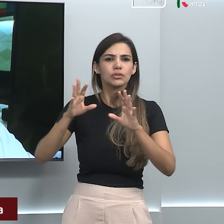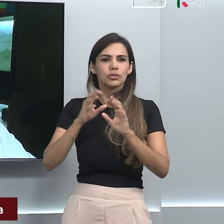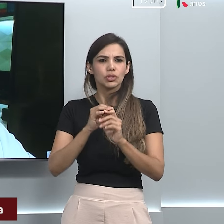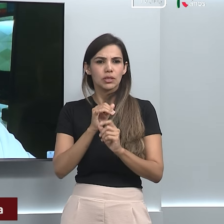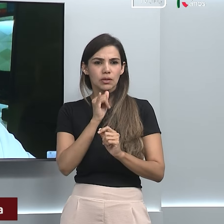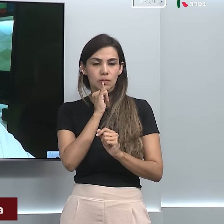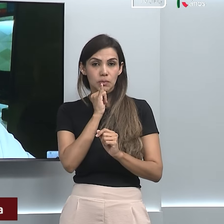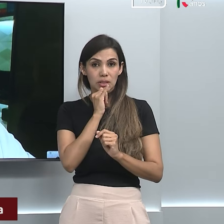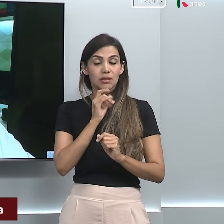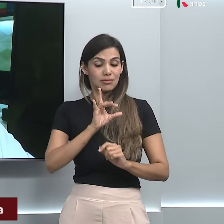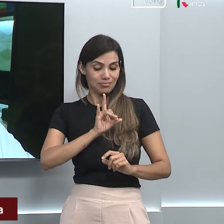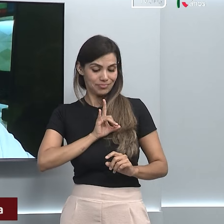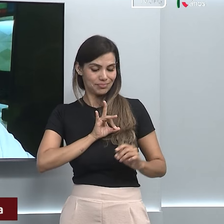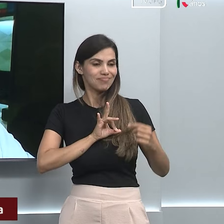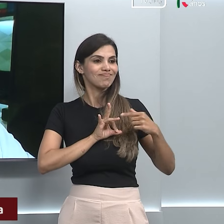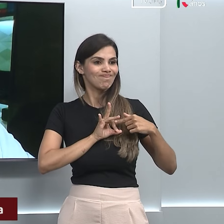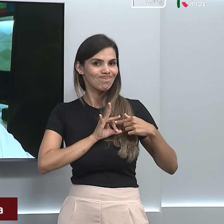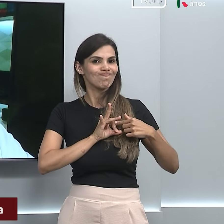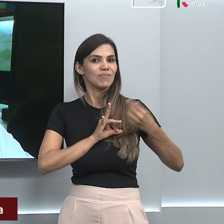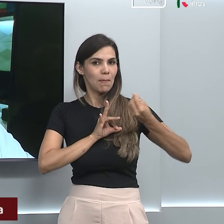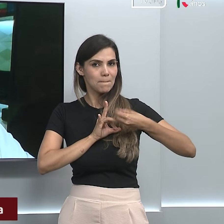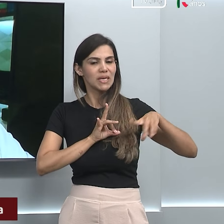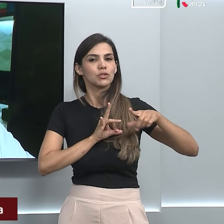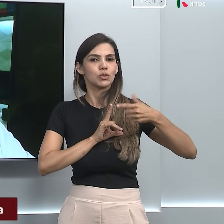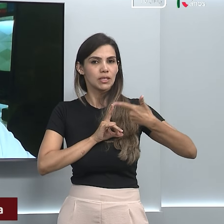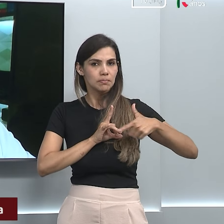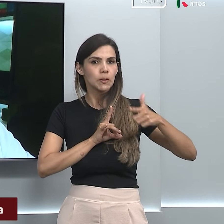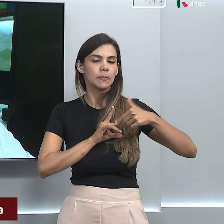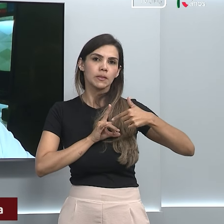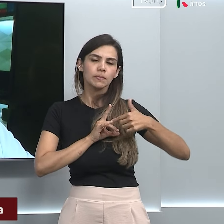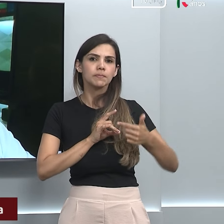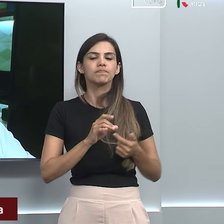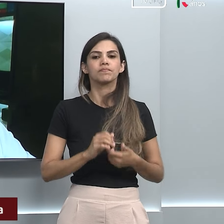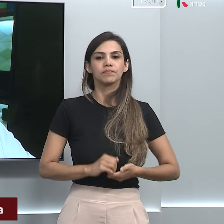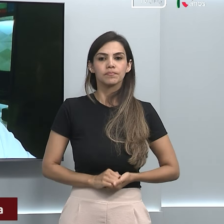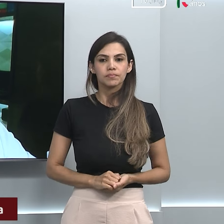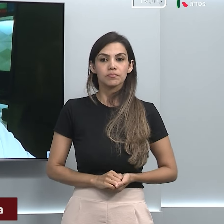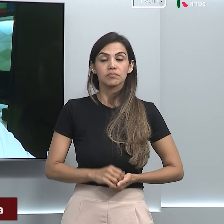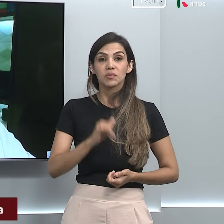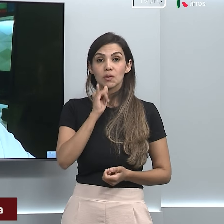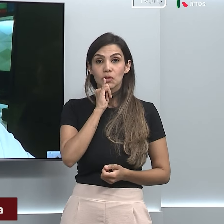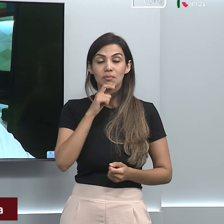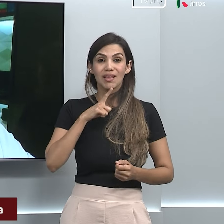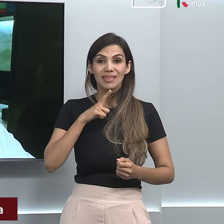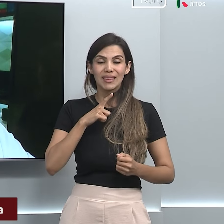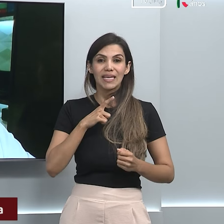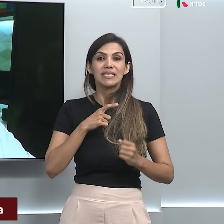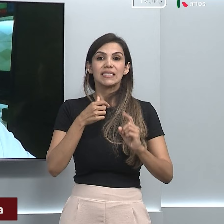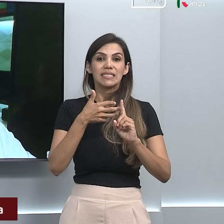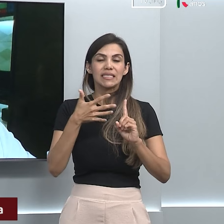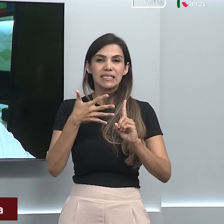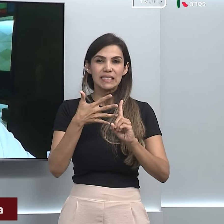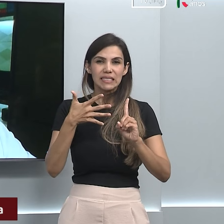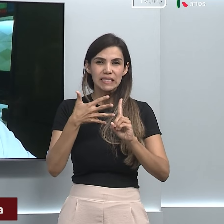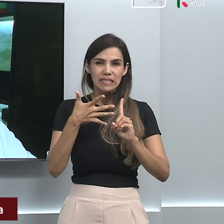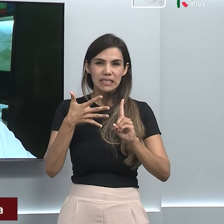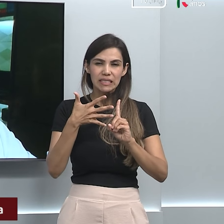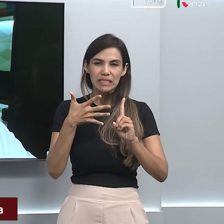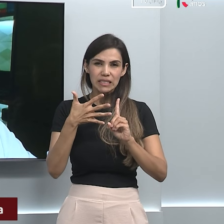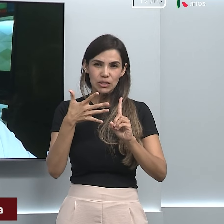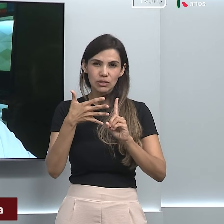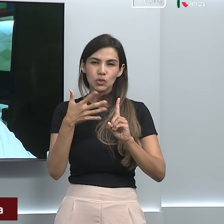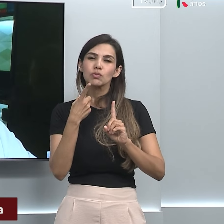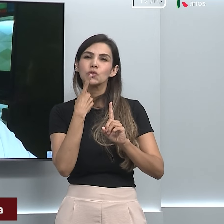cardiovasculares. E a gente pode citar síndrome de hiperviscosidade sanguínea. A